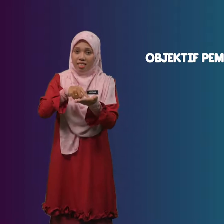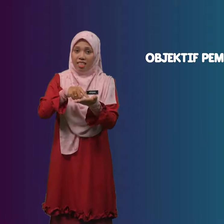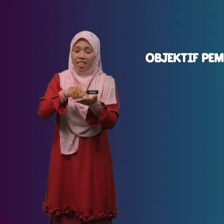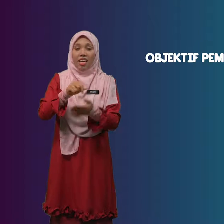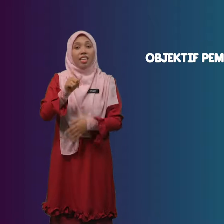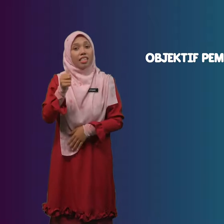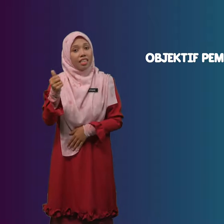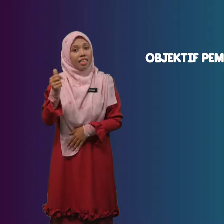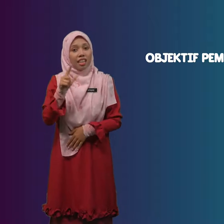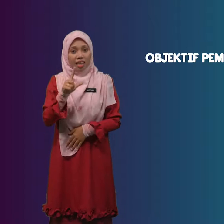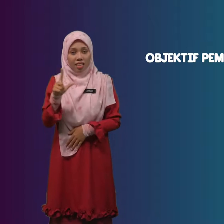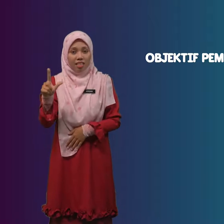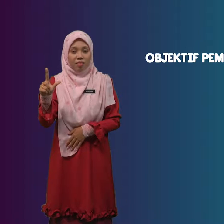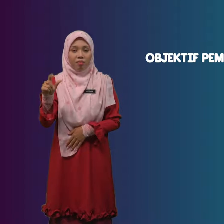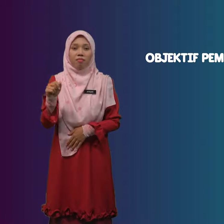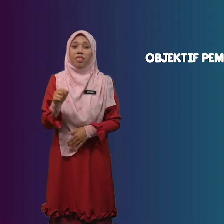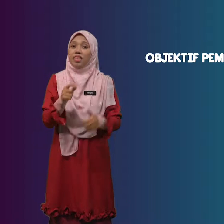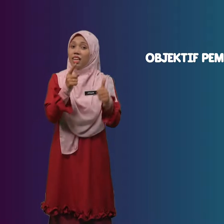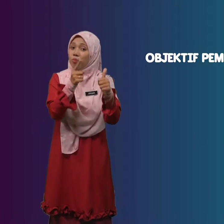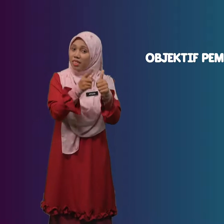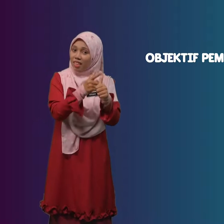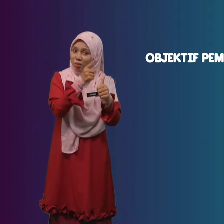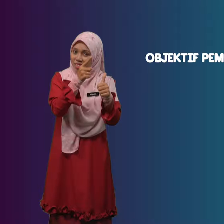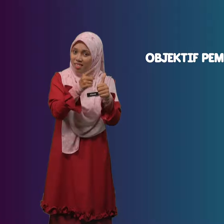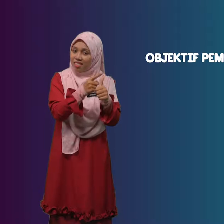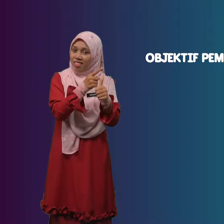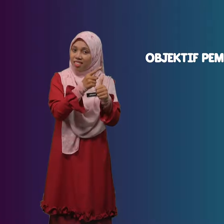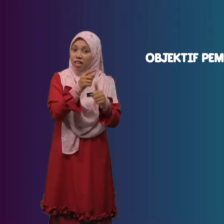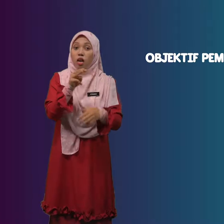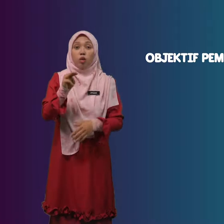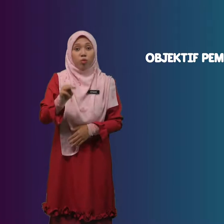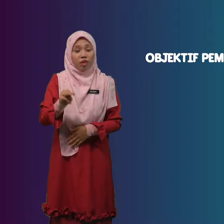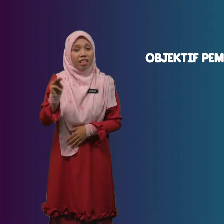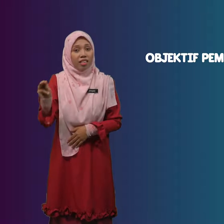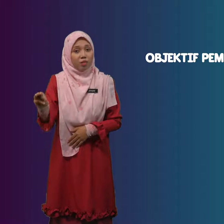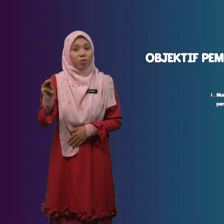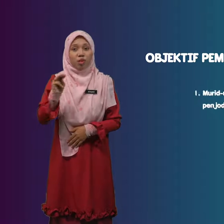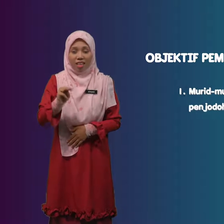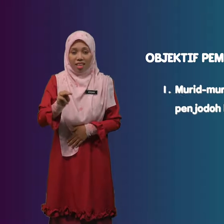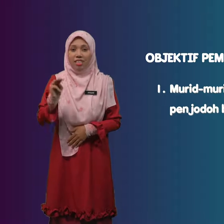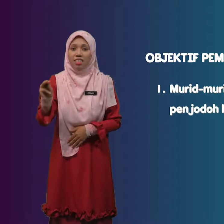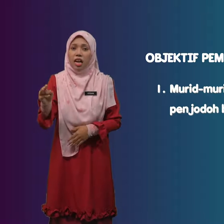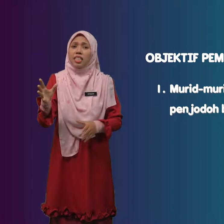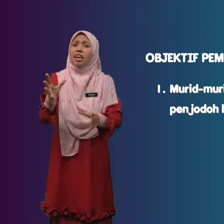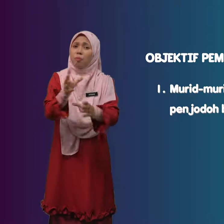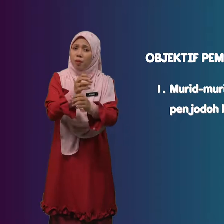ialah Yang pertama, murid-murid dapat